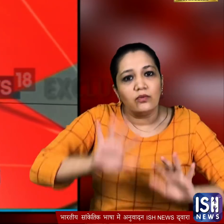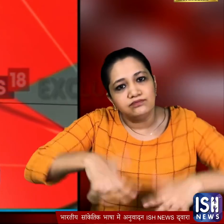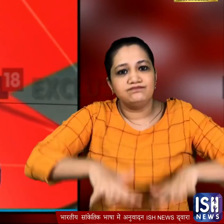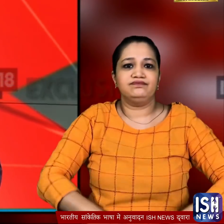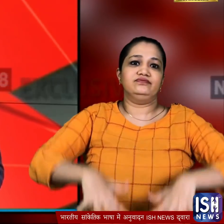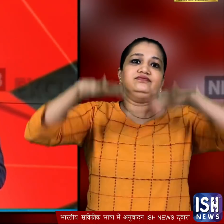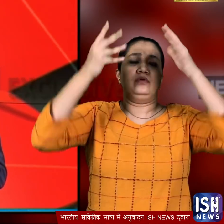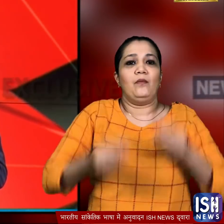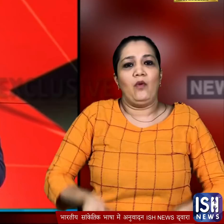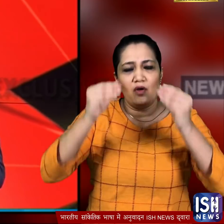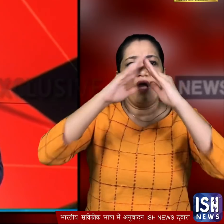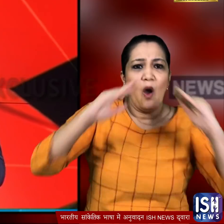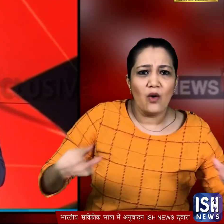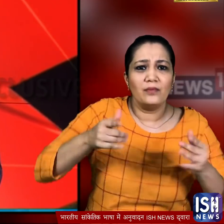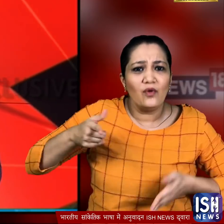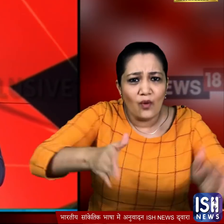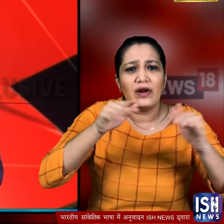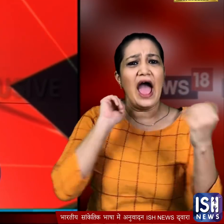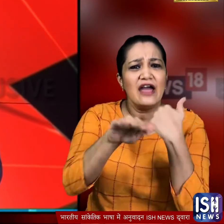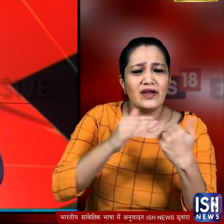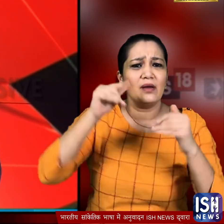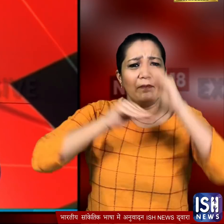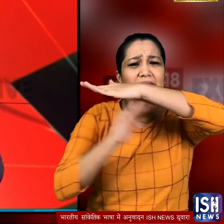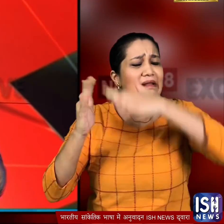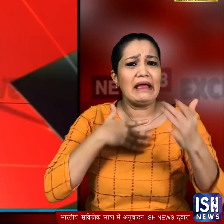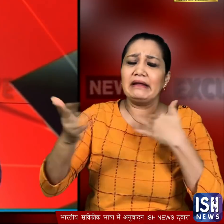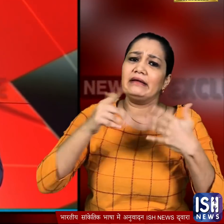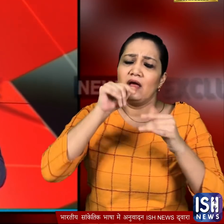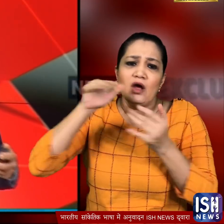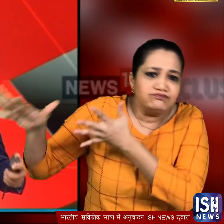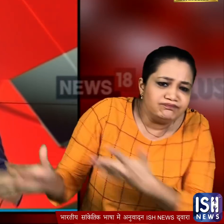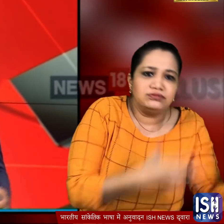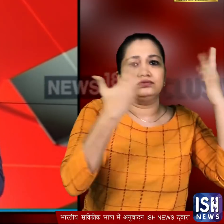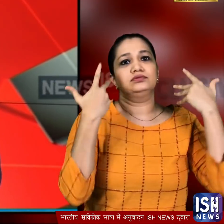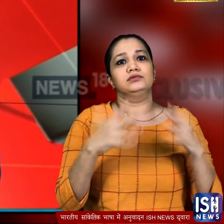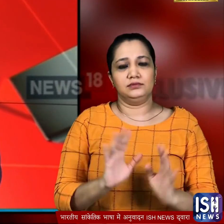आती है उसके सामने मकान, सड़क, हाईवे, पुल जो भी आता है वो पानी की धार में बह जाता है